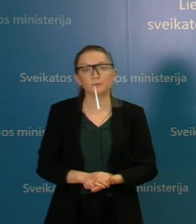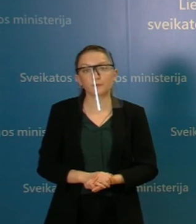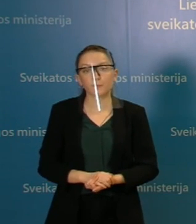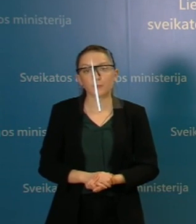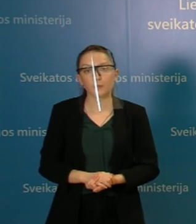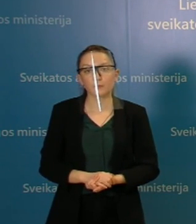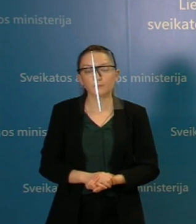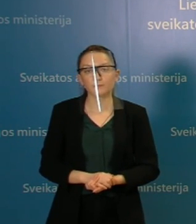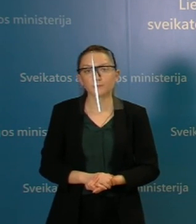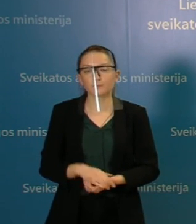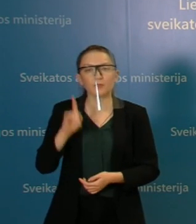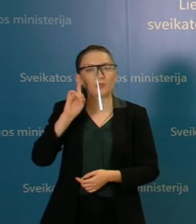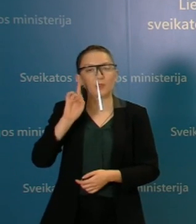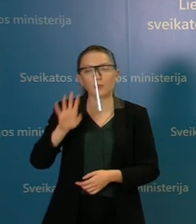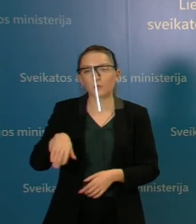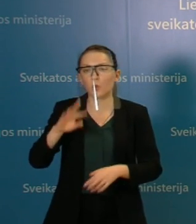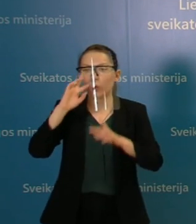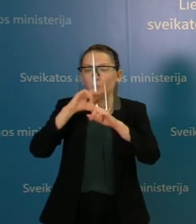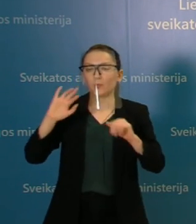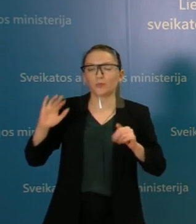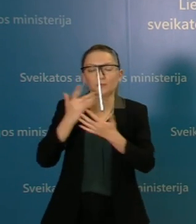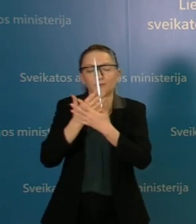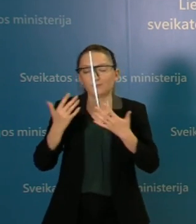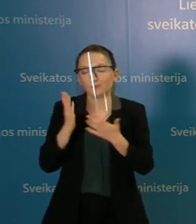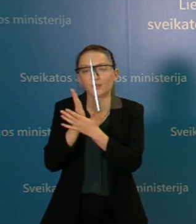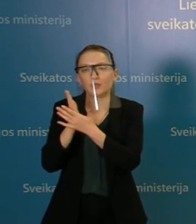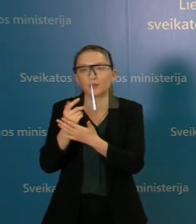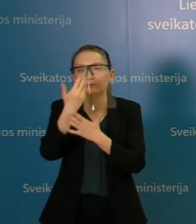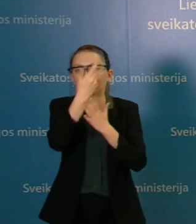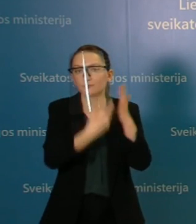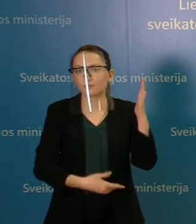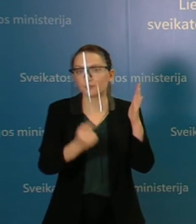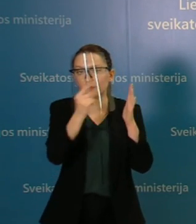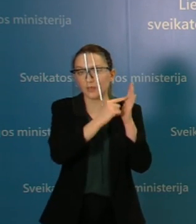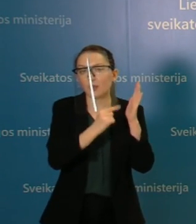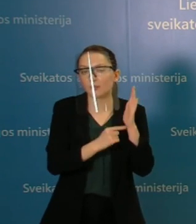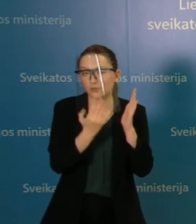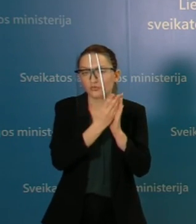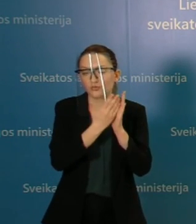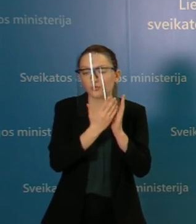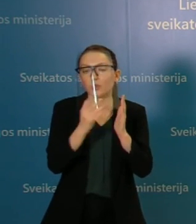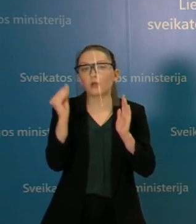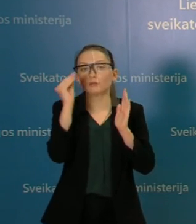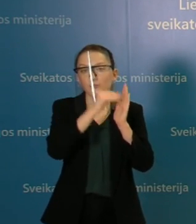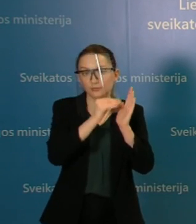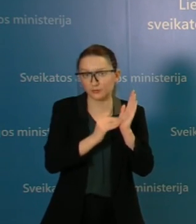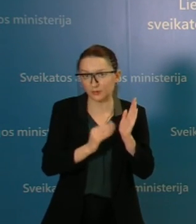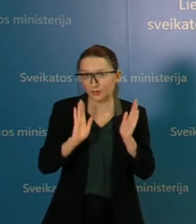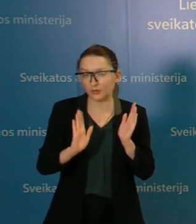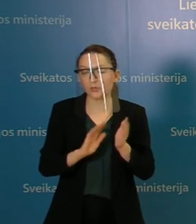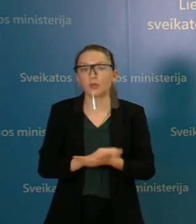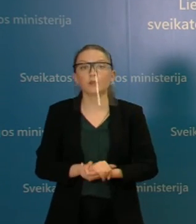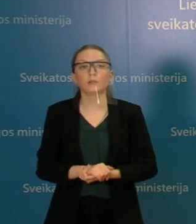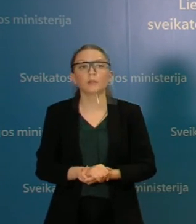O tikrai nenorėčiau dabar suklaidinti, yra tie kriteriai numatyti, yra surašyti,